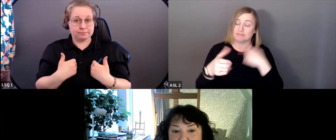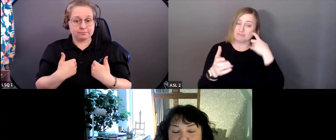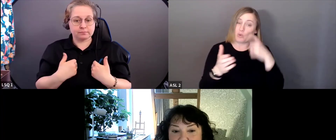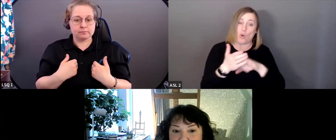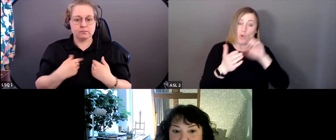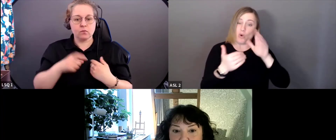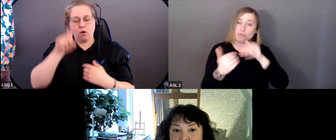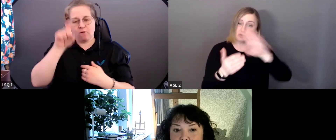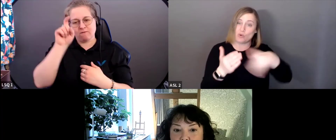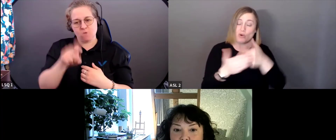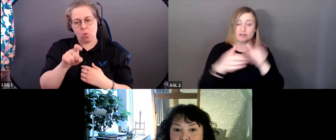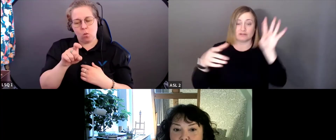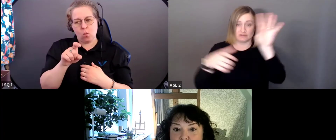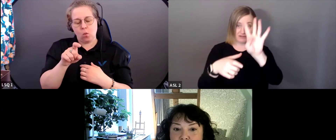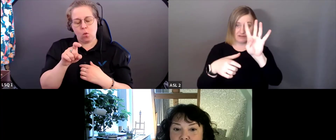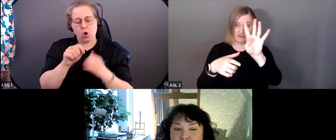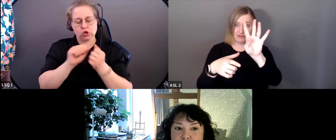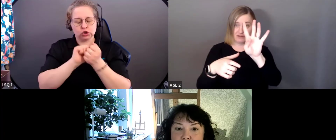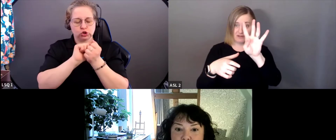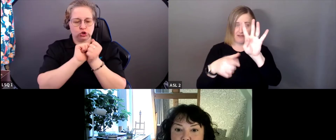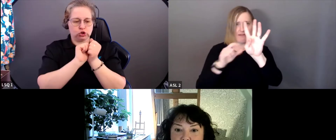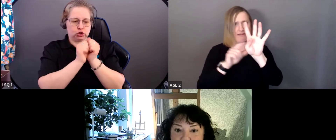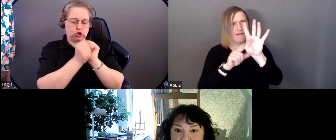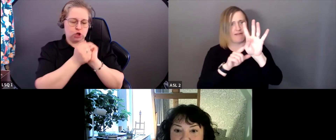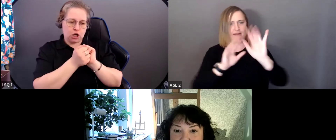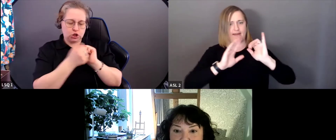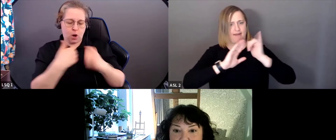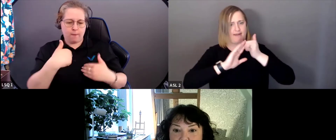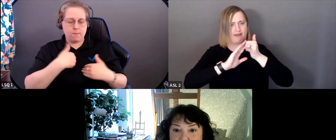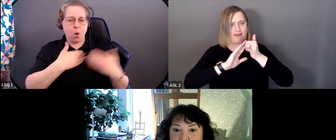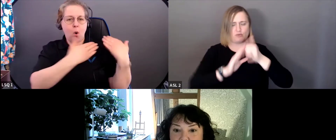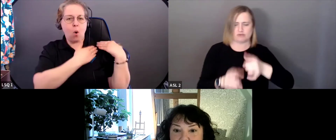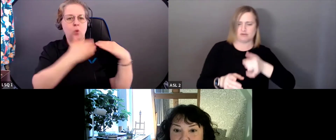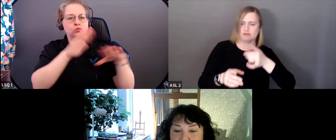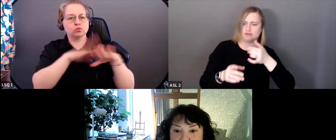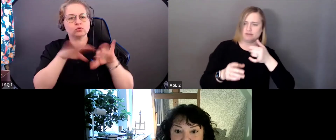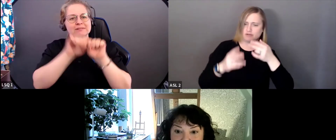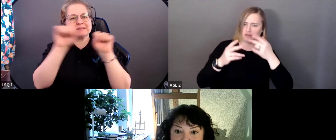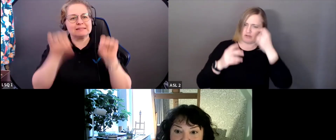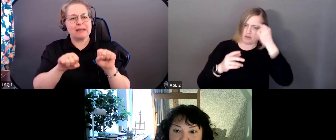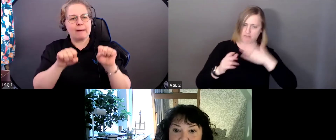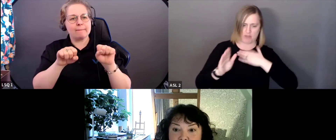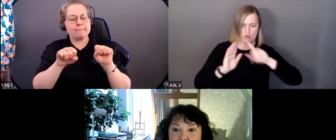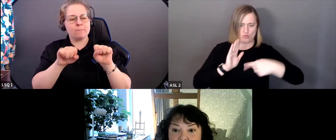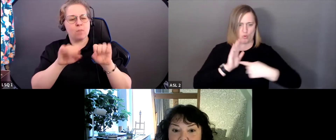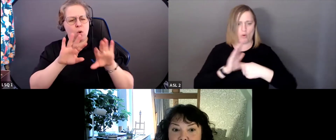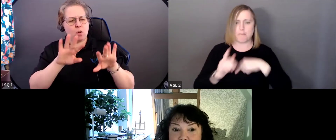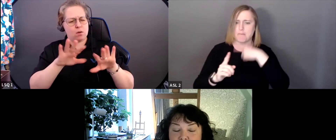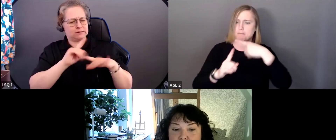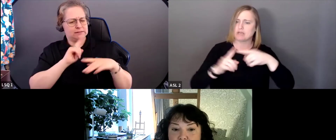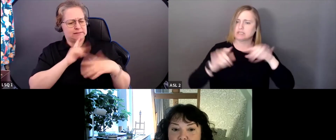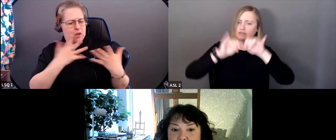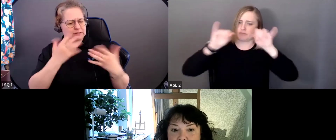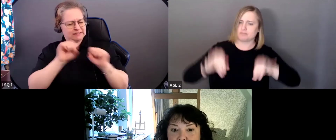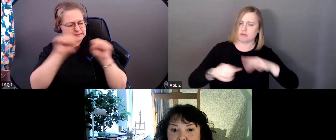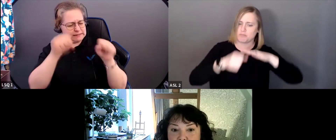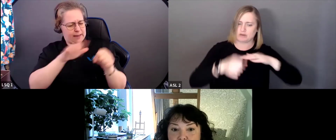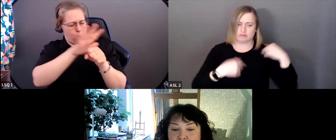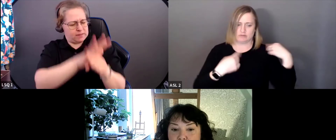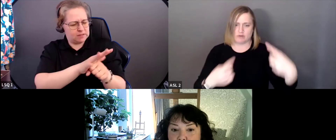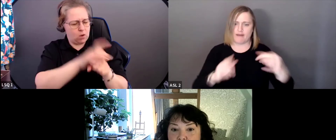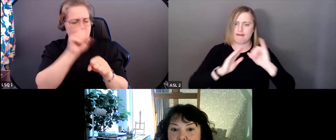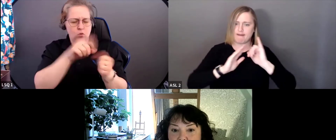doivent se réorienter et comprendre leur rôle dans le maintien des systèmes d'oppression. Ils doivent apprendre de l